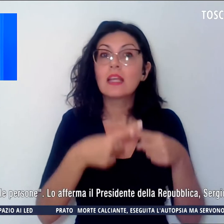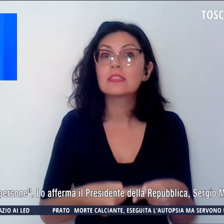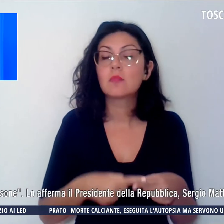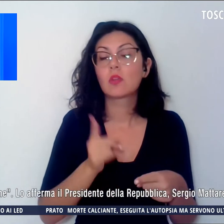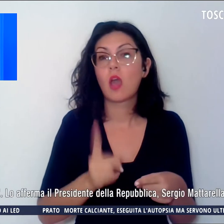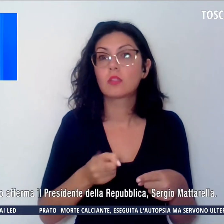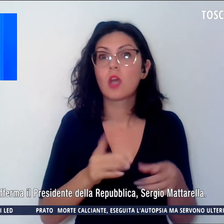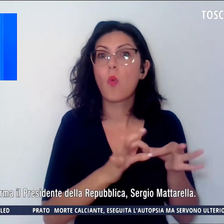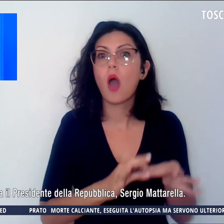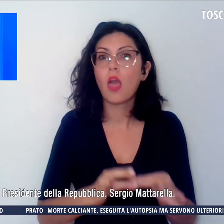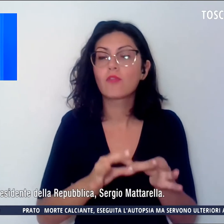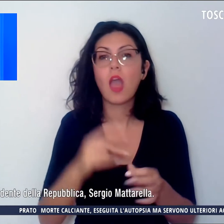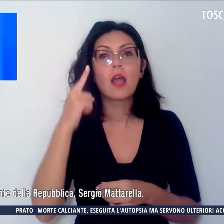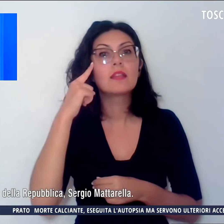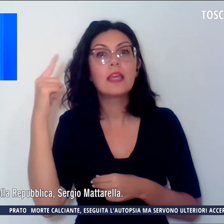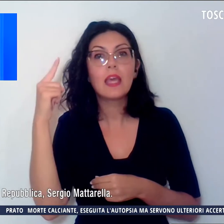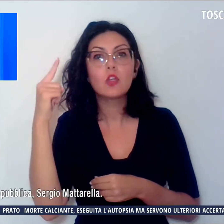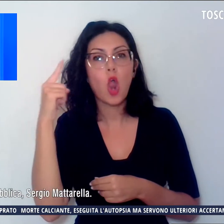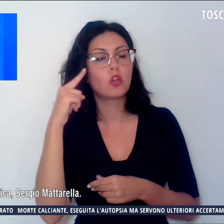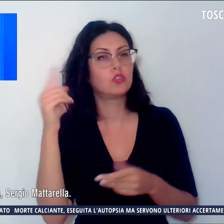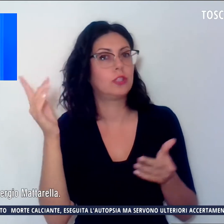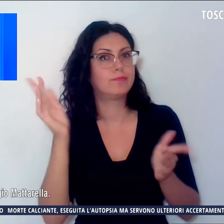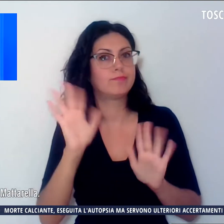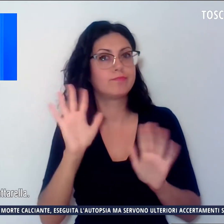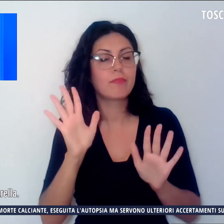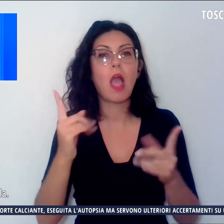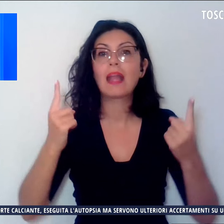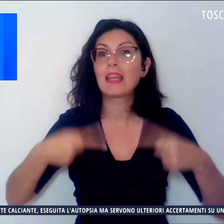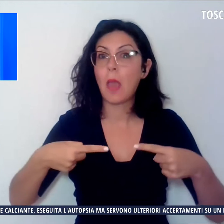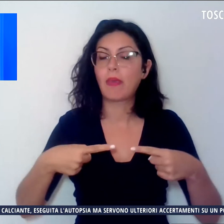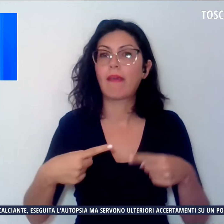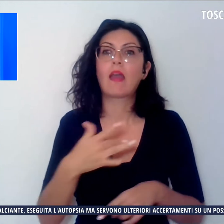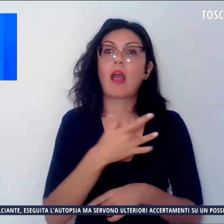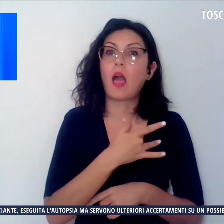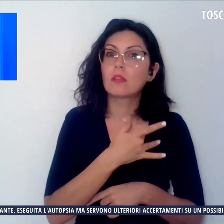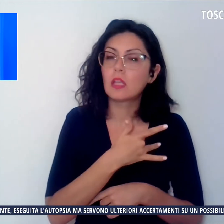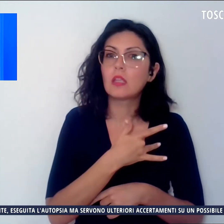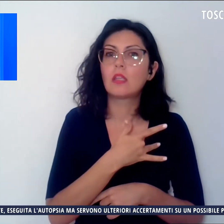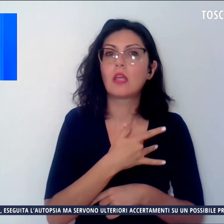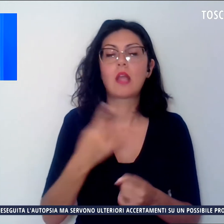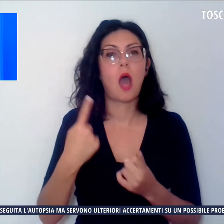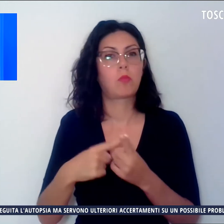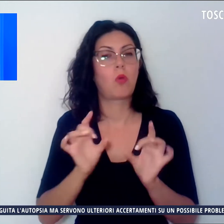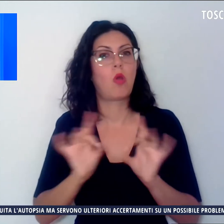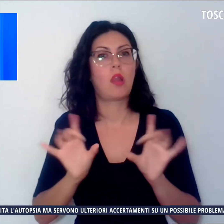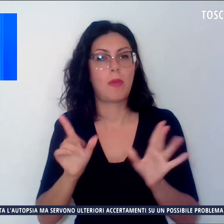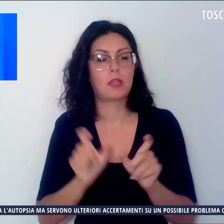degli effetti di ideologie perverse, nemiche, della dignità e della libertà delle